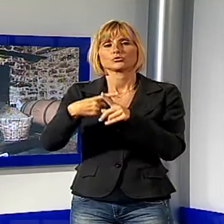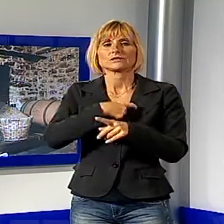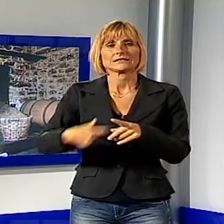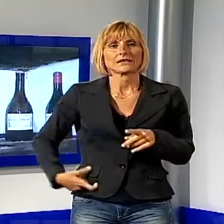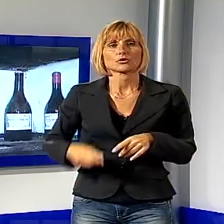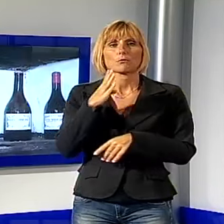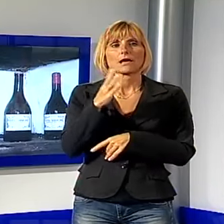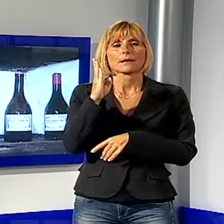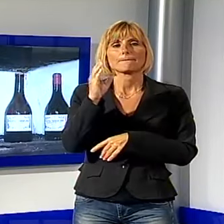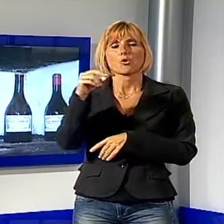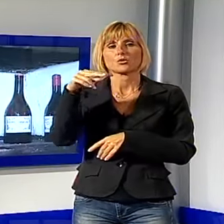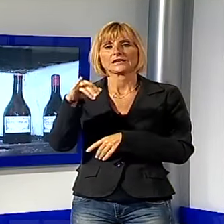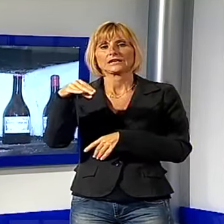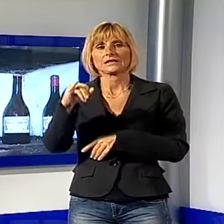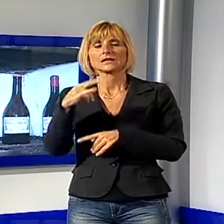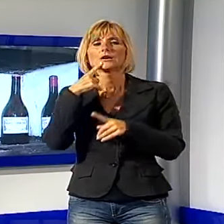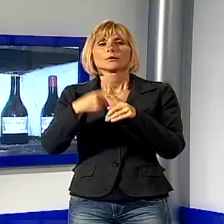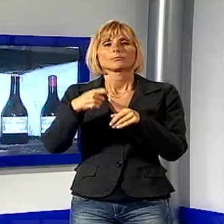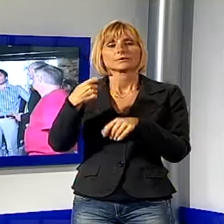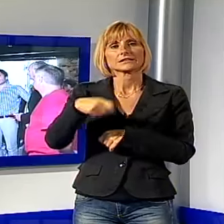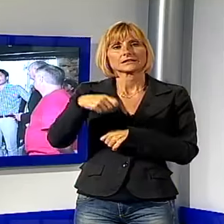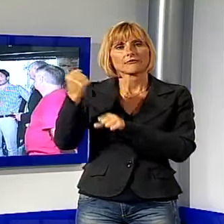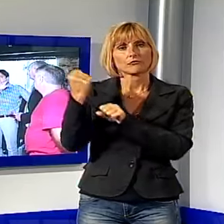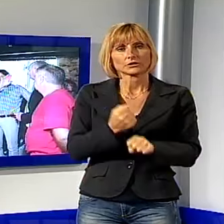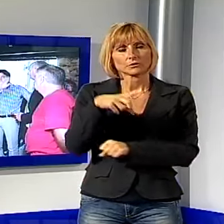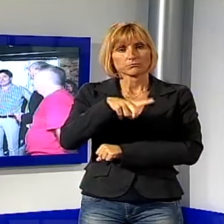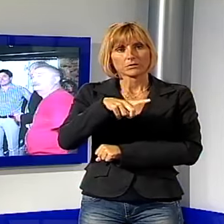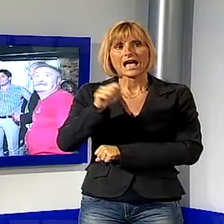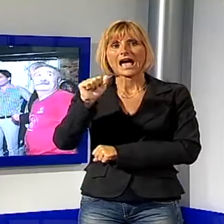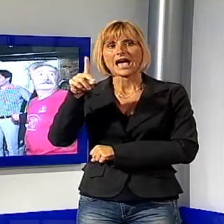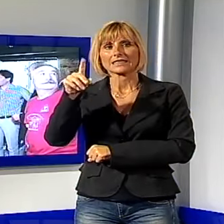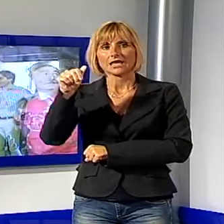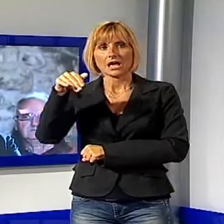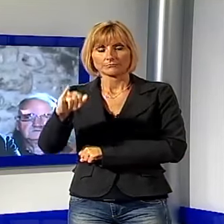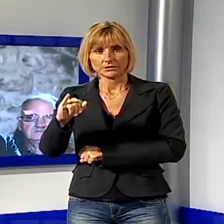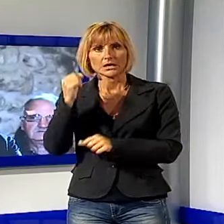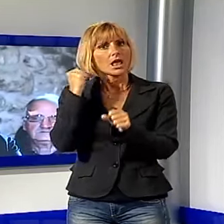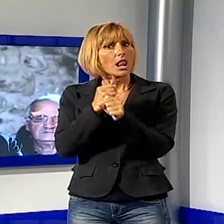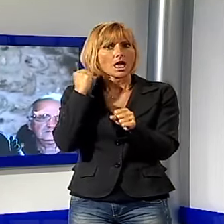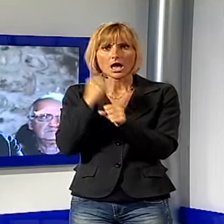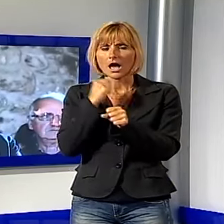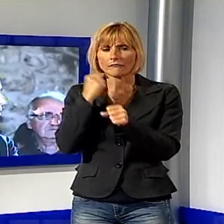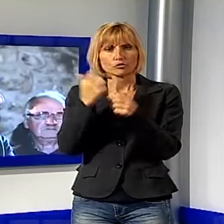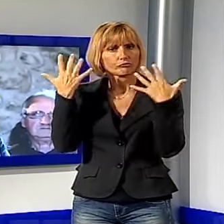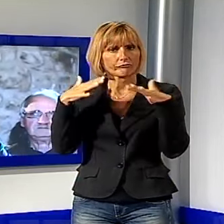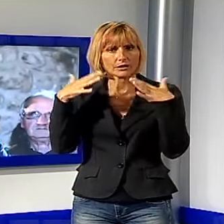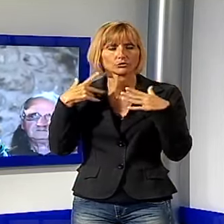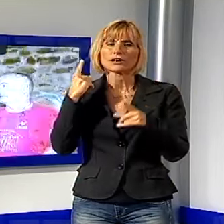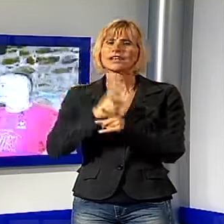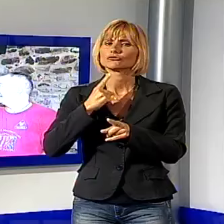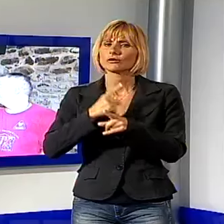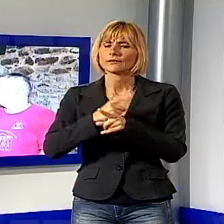Barga Marco Bonini e del presidente della fondazione Pascoli Alessandro Adami. Un lavoro necessario anche per dare maggiore